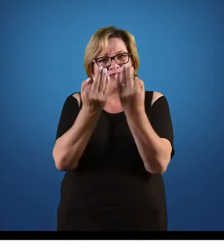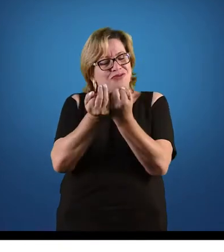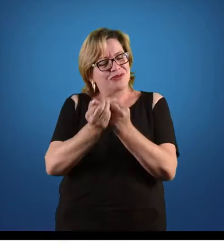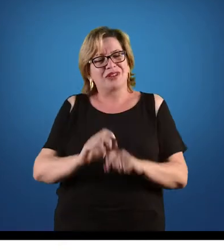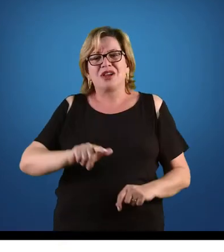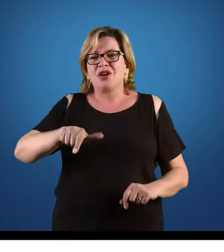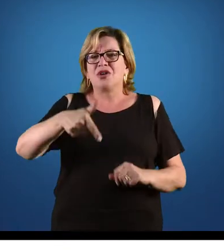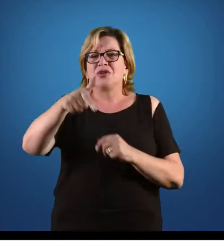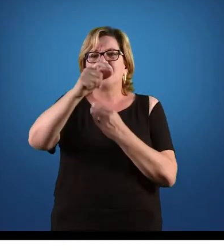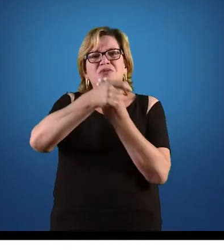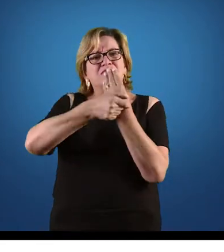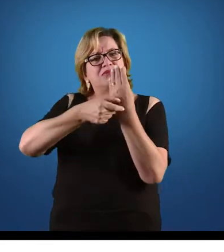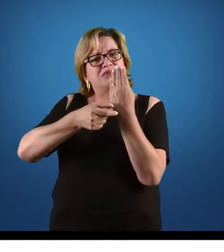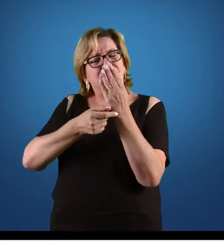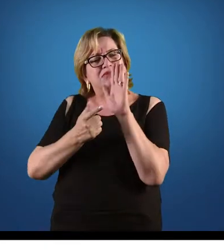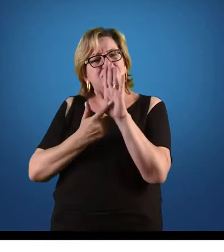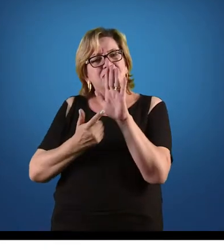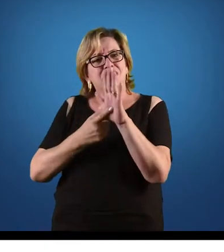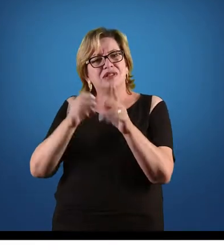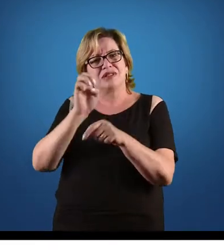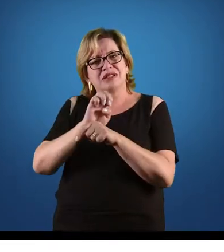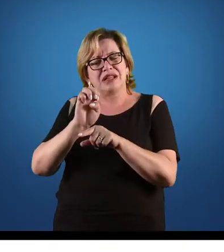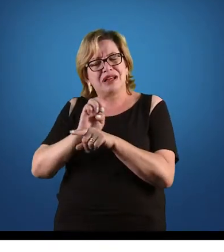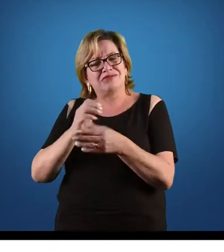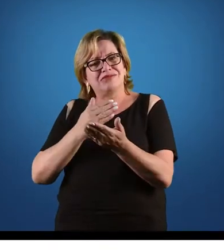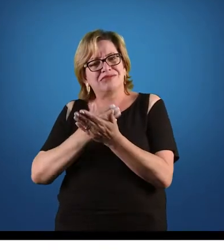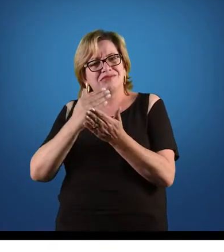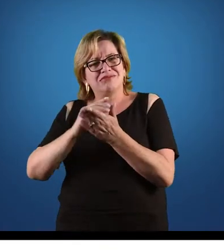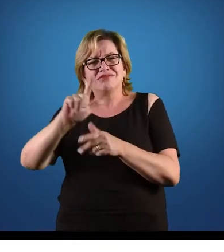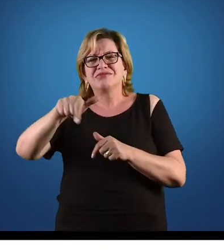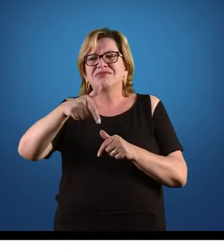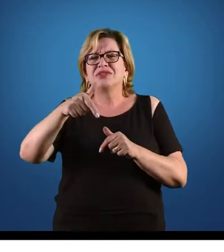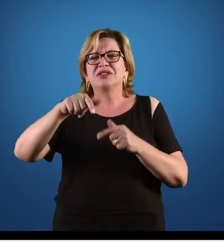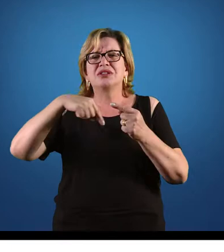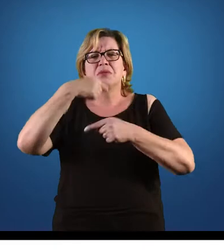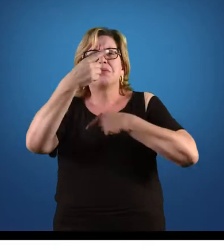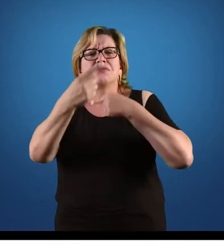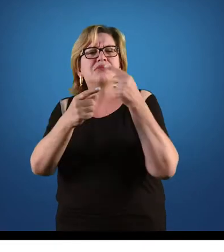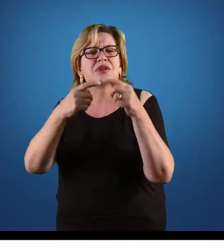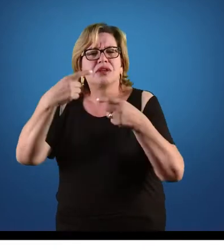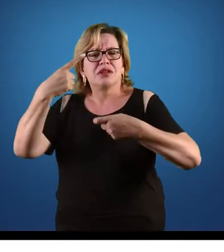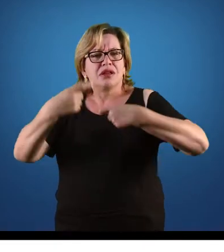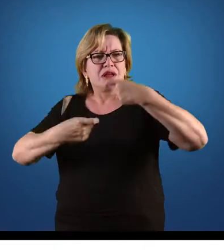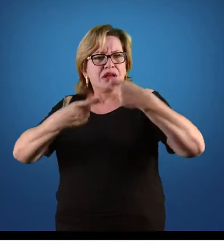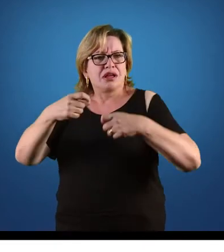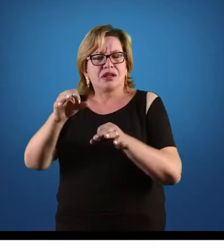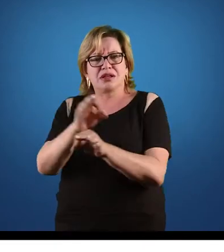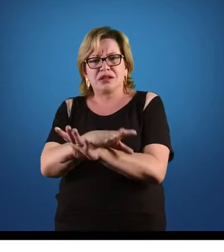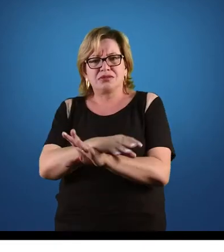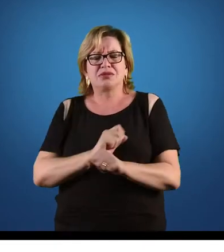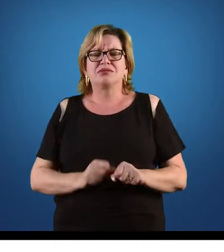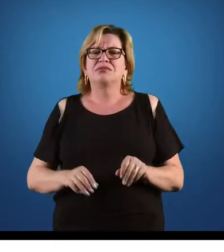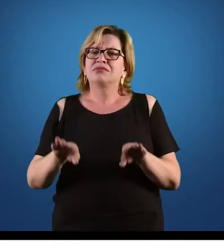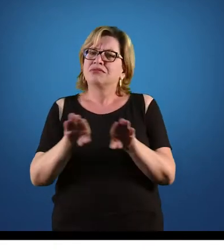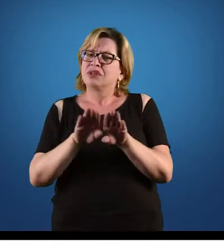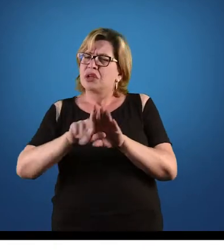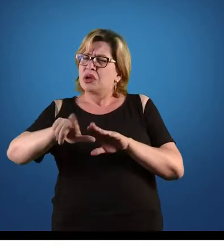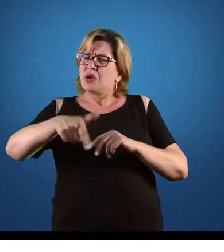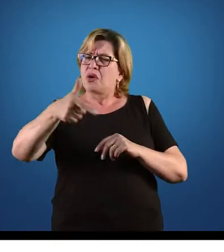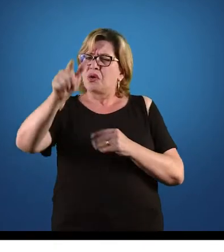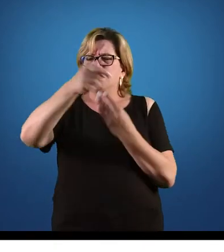Estado surgiu da guerra. E outros autores vão dizer que o Estado é uma criação